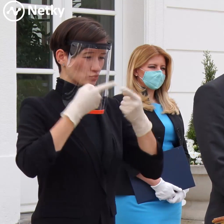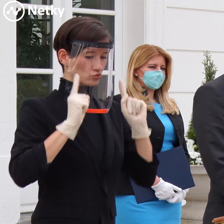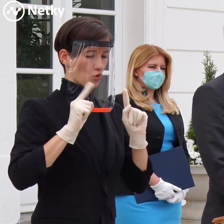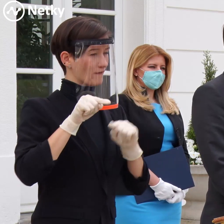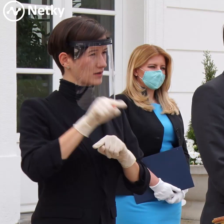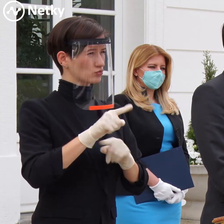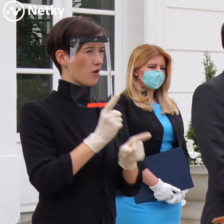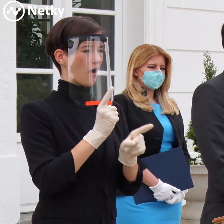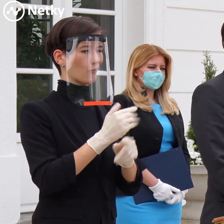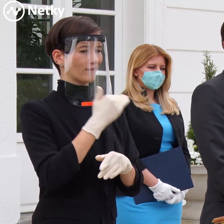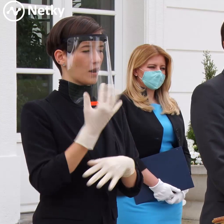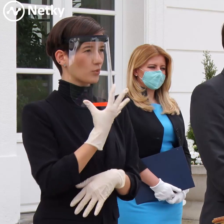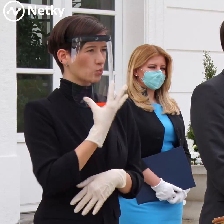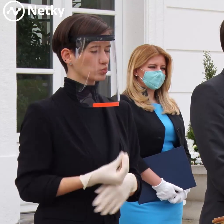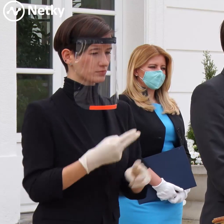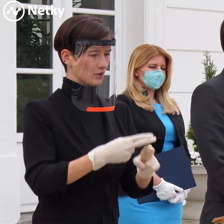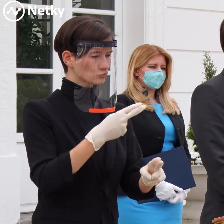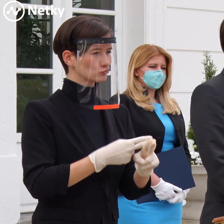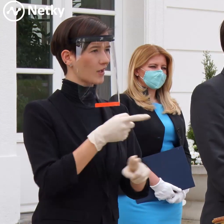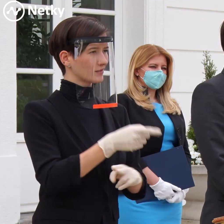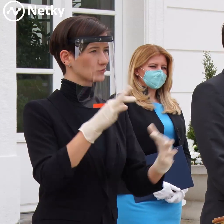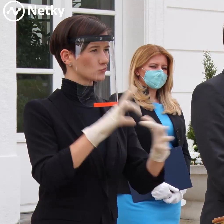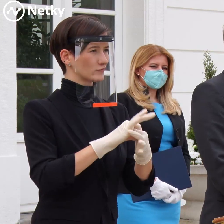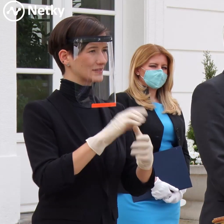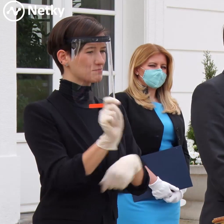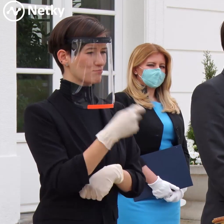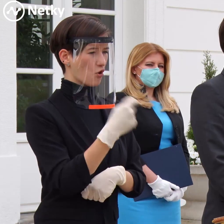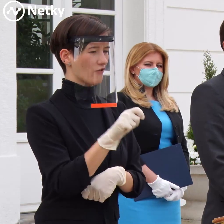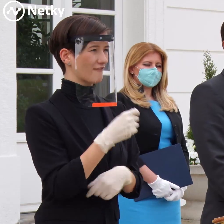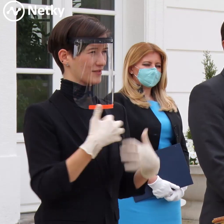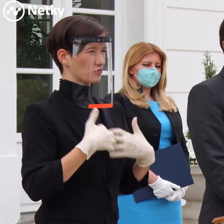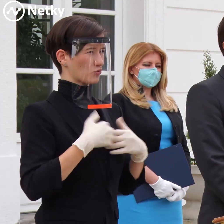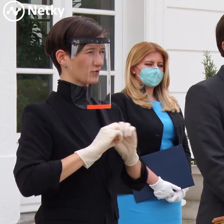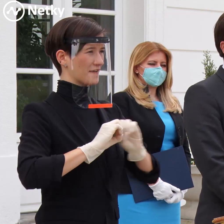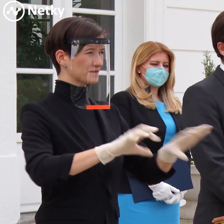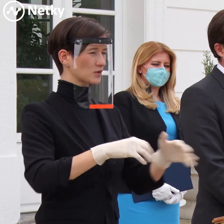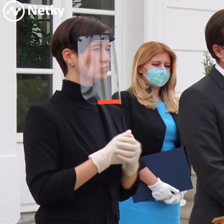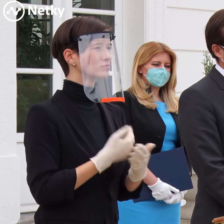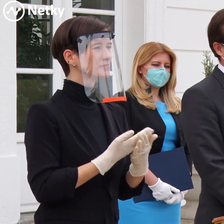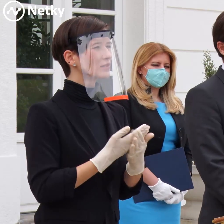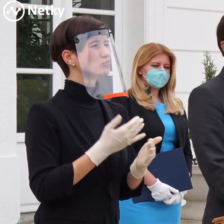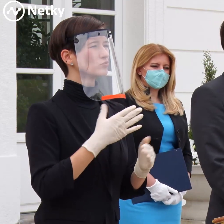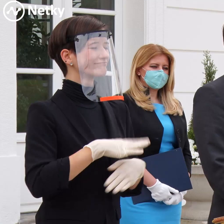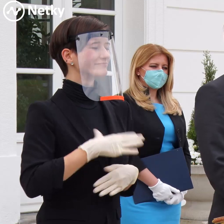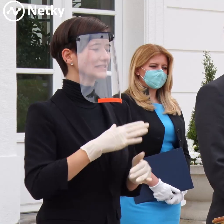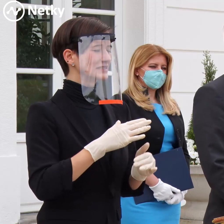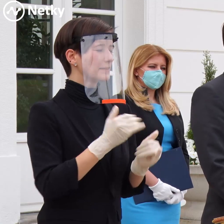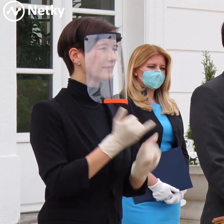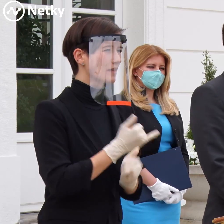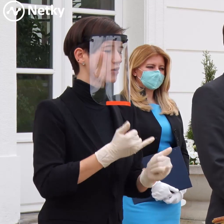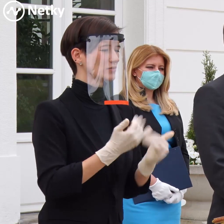najúspesnejších krajín v boji s touto nákazou. Tým pádom chcem veľmi pekne poďakovať všetkým občanom Slovenska za ich